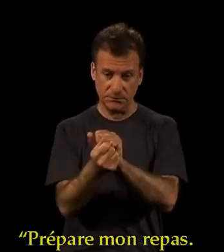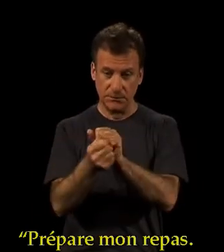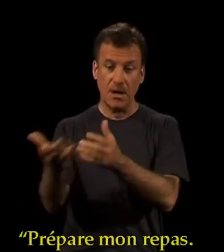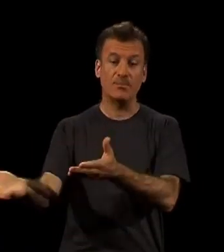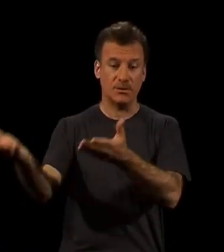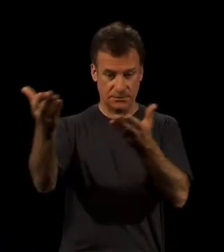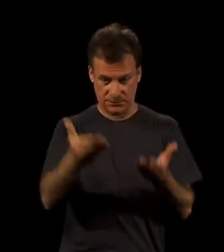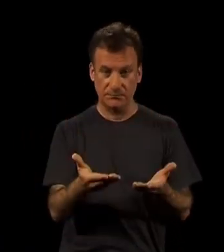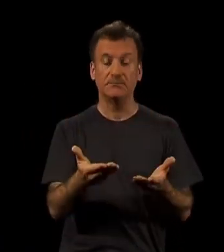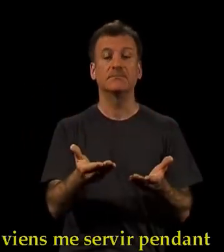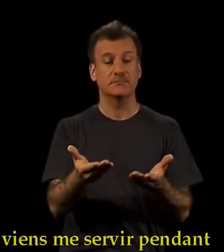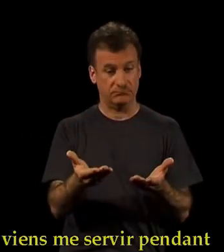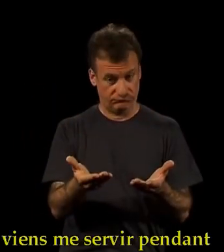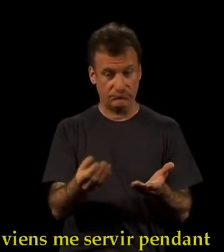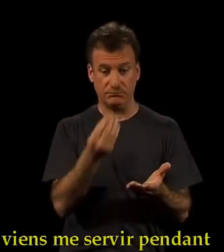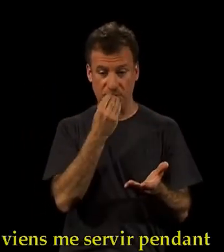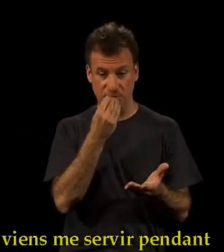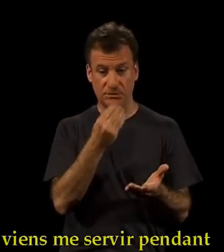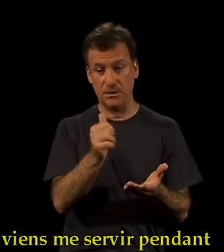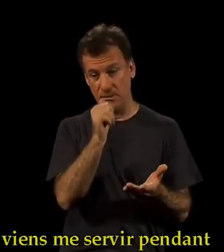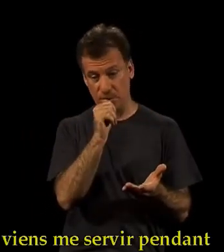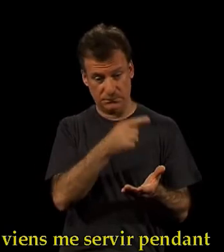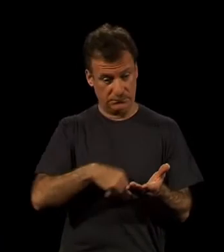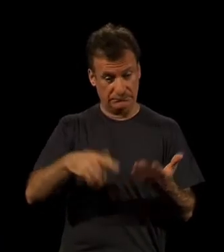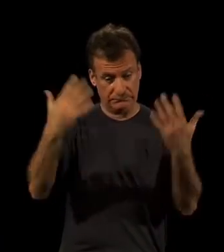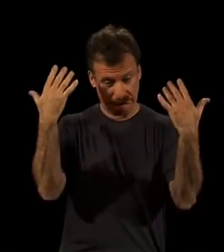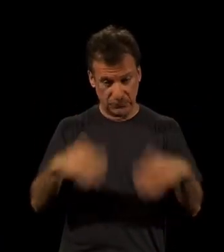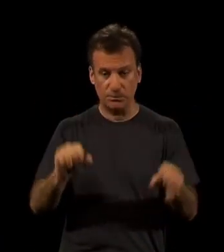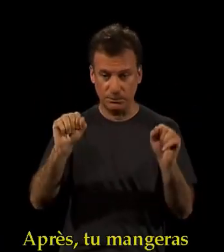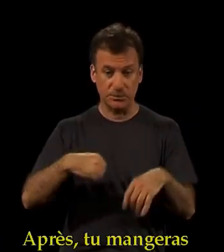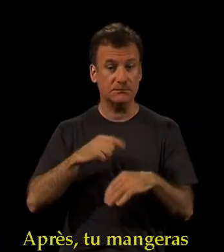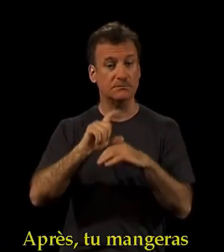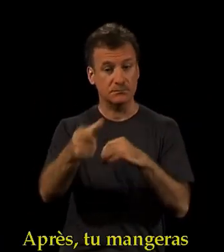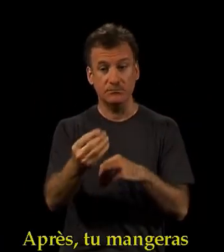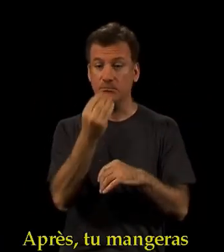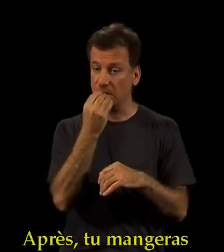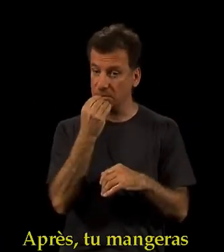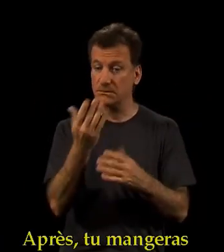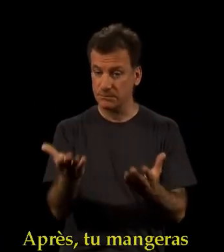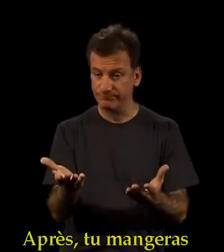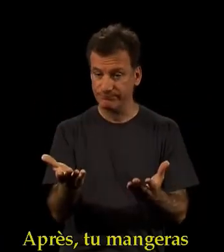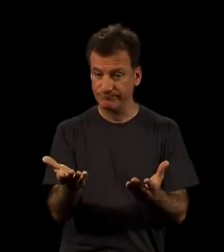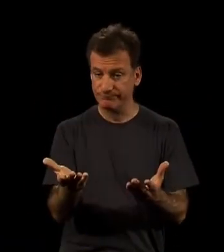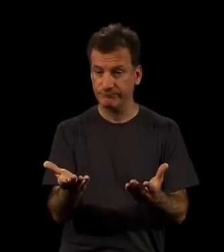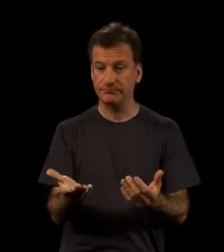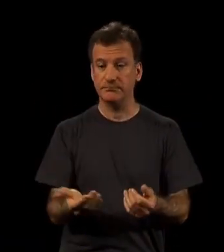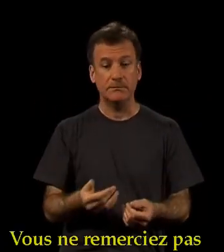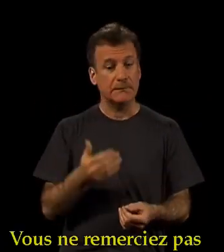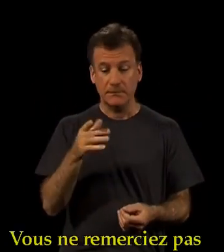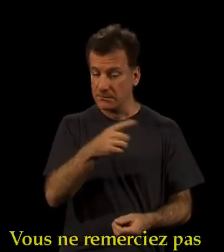ensuite change de vêtement, viens me servir pendant que je mange et que je bois. Après tu mangeras et tu boiras à ton tour. » ne remerciez